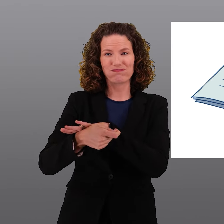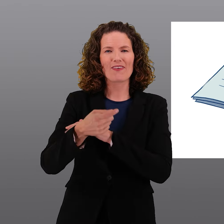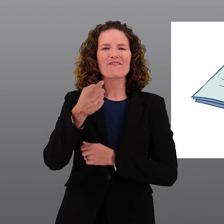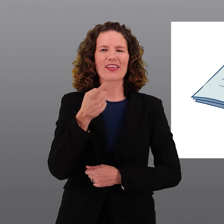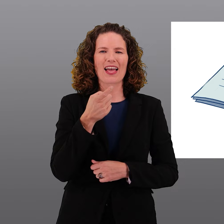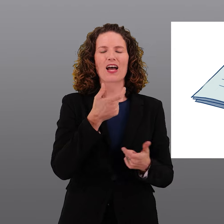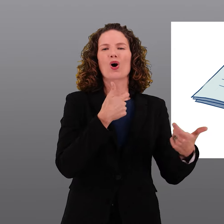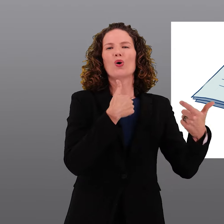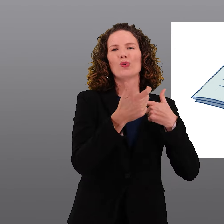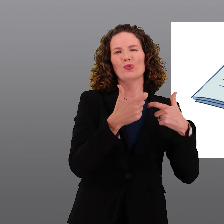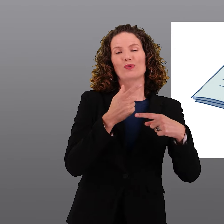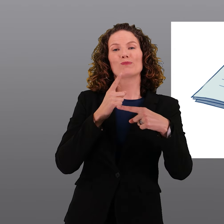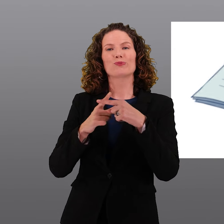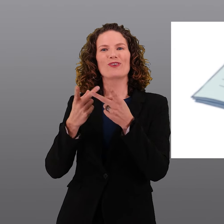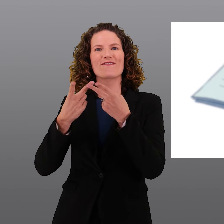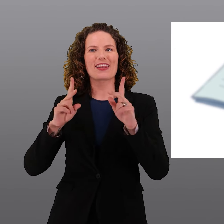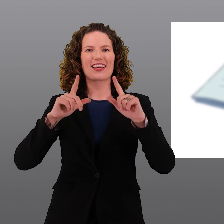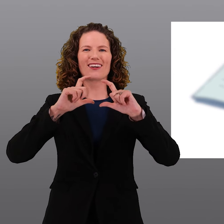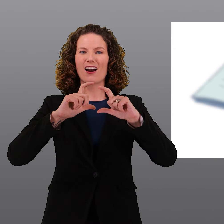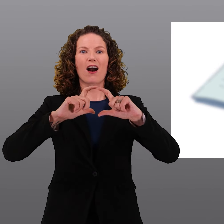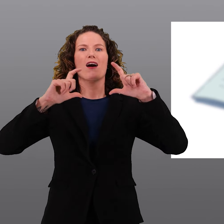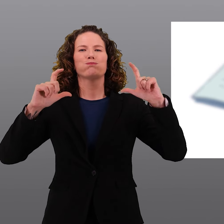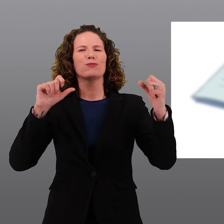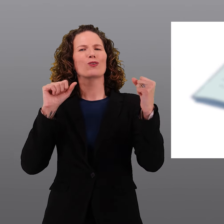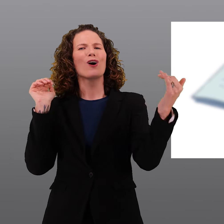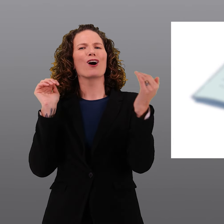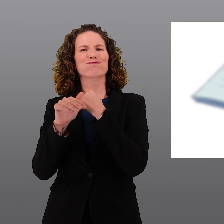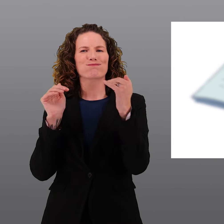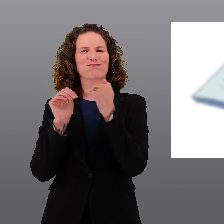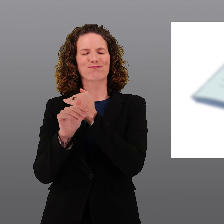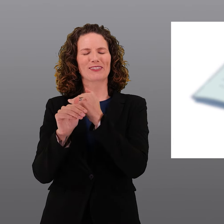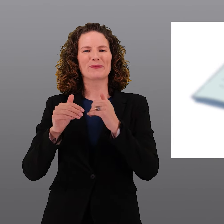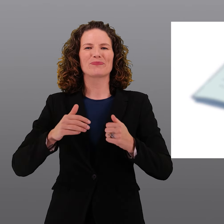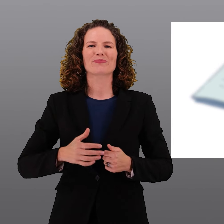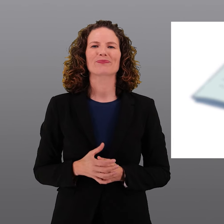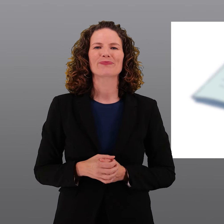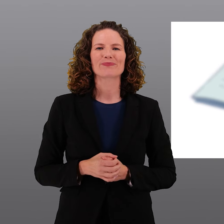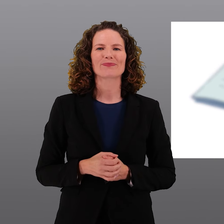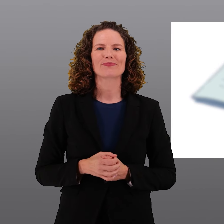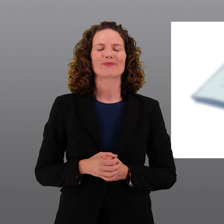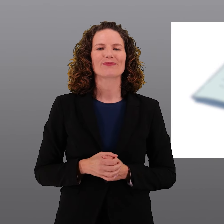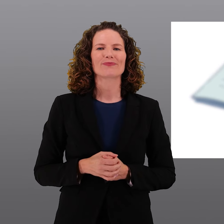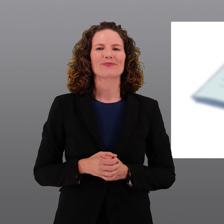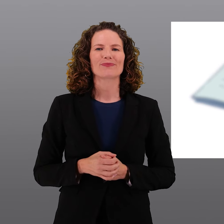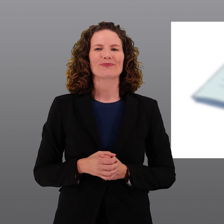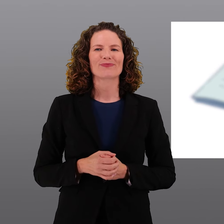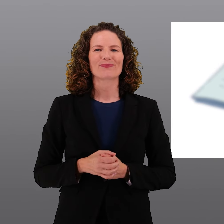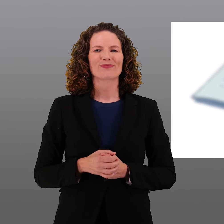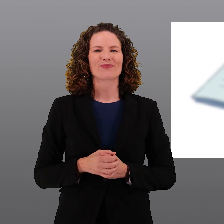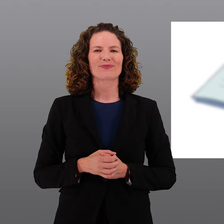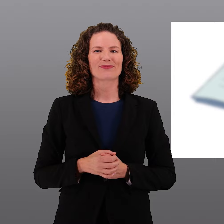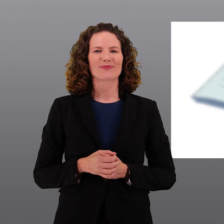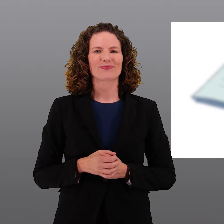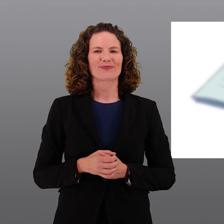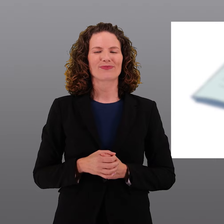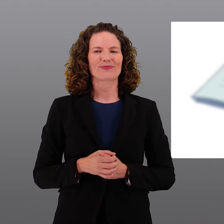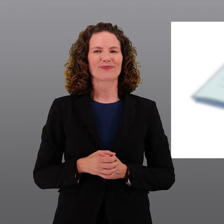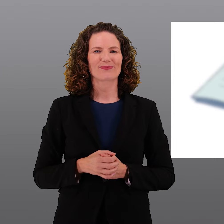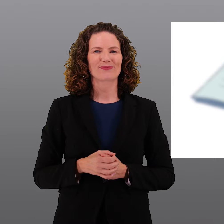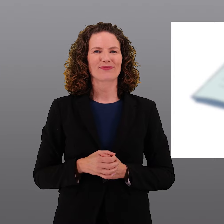pour les projets. Leur financement se fera par le Fonds pour les routes nationales et le trafic d'agglomérations, et ne grèvera donc pas la Caisse générale de la